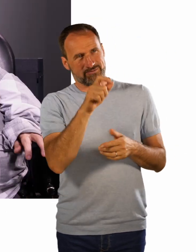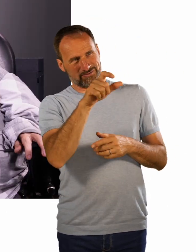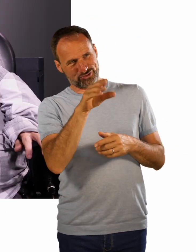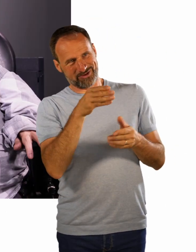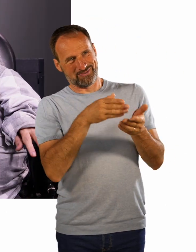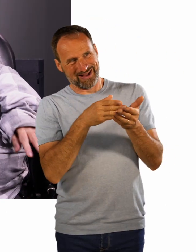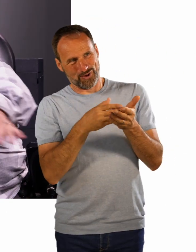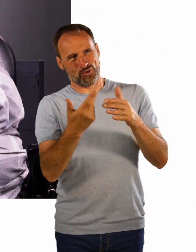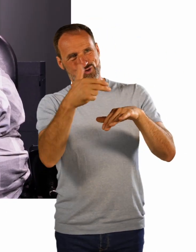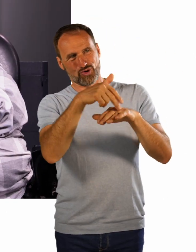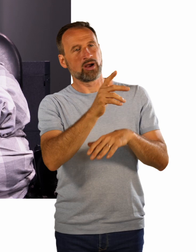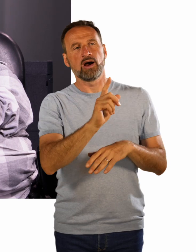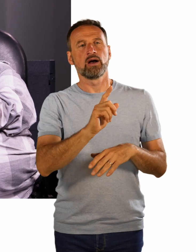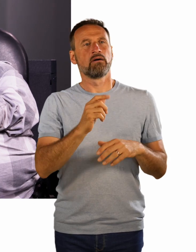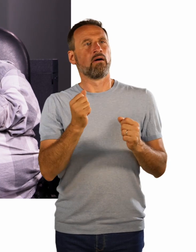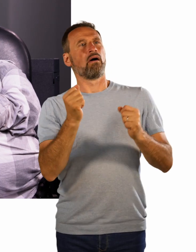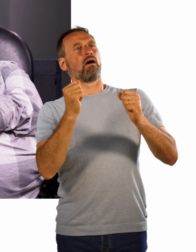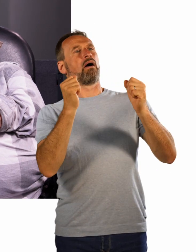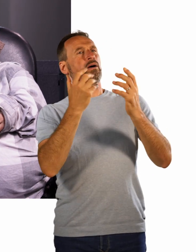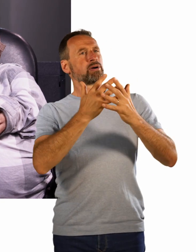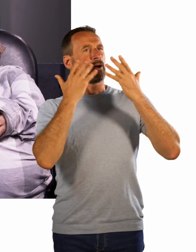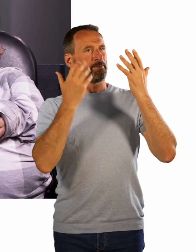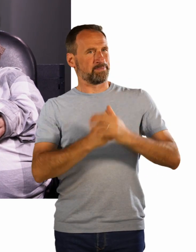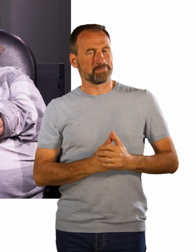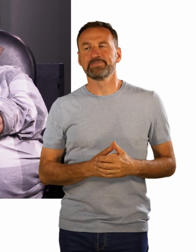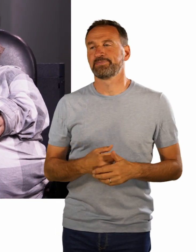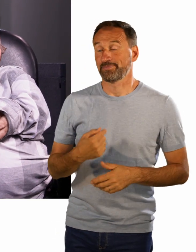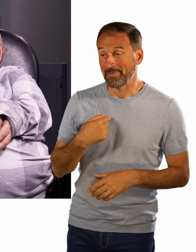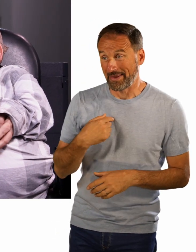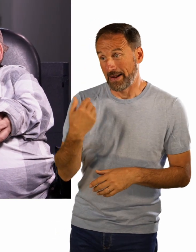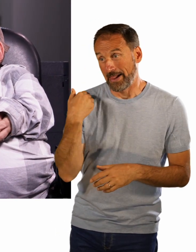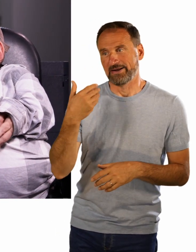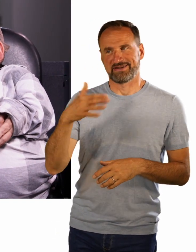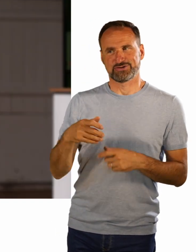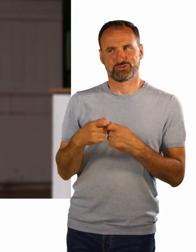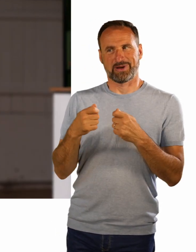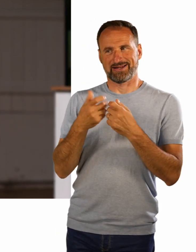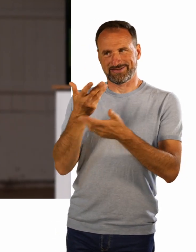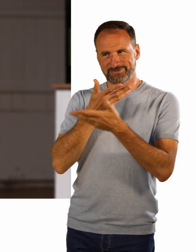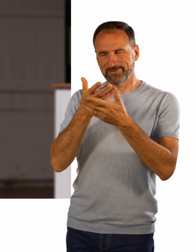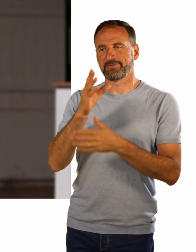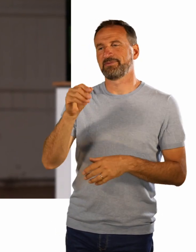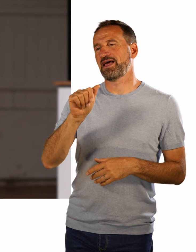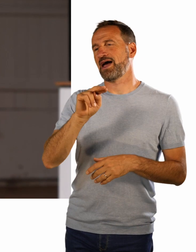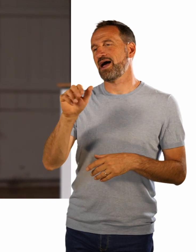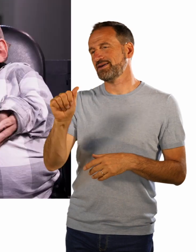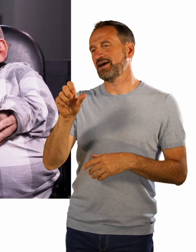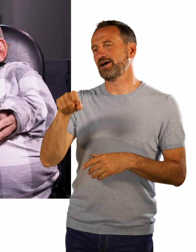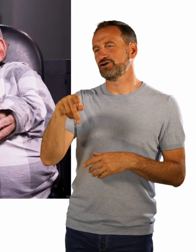Ich hatte zuletzt ein sehr spannendes Gespräch mit Anna Spindelndreyer, die ja Fotografin ist mit Behinderung und wir haben darüber